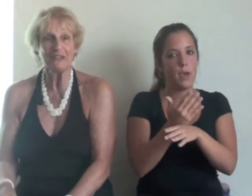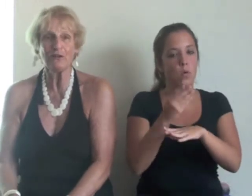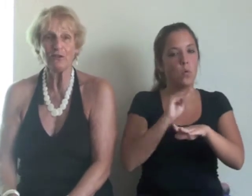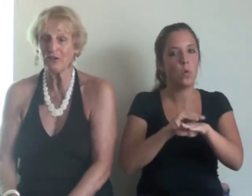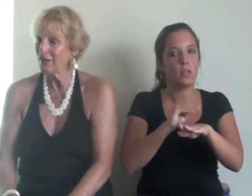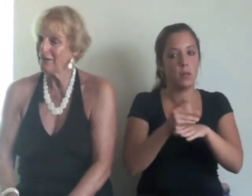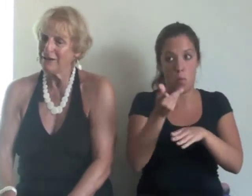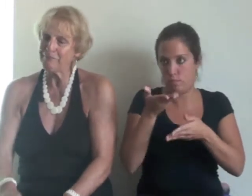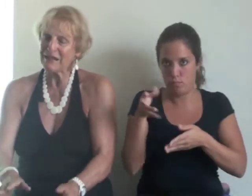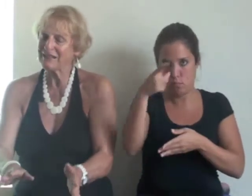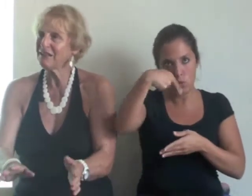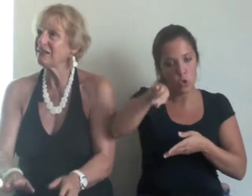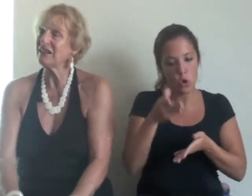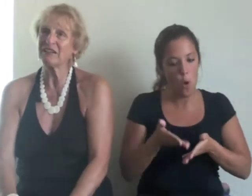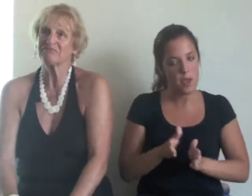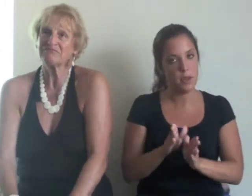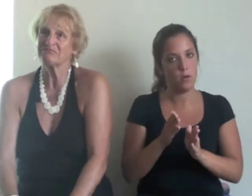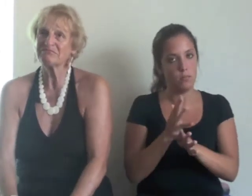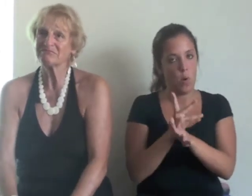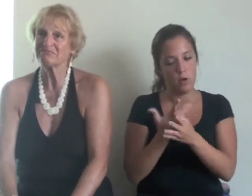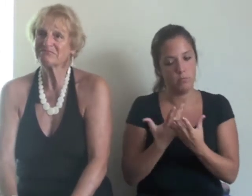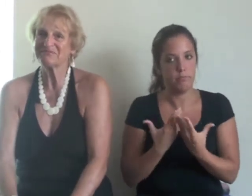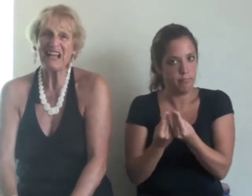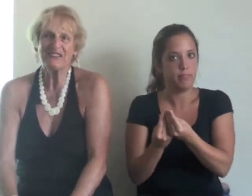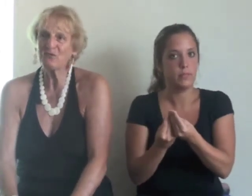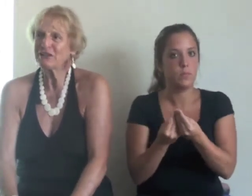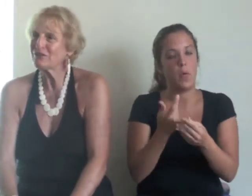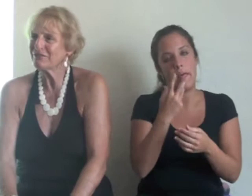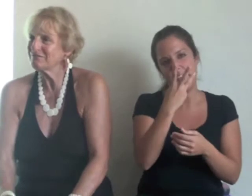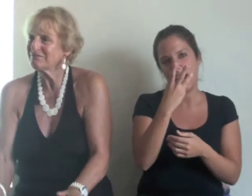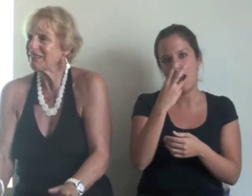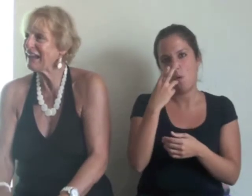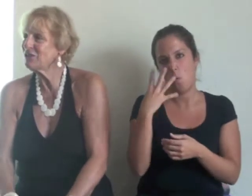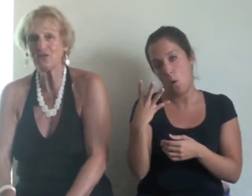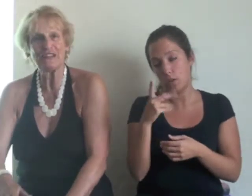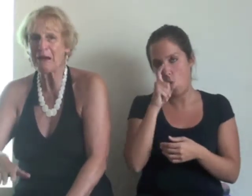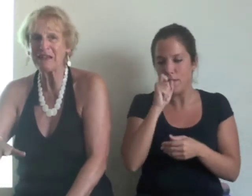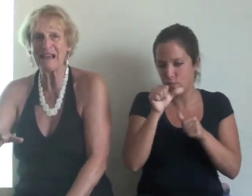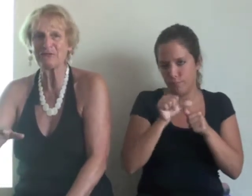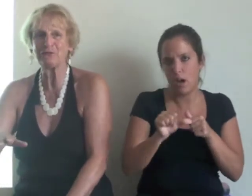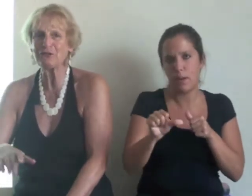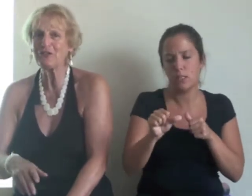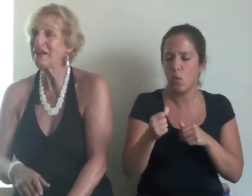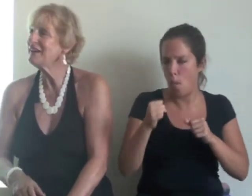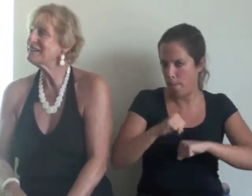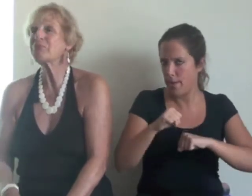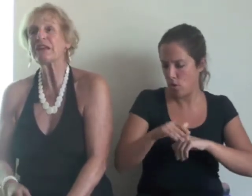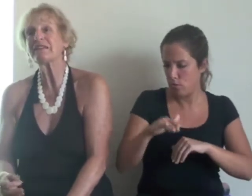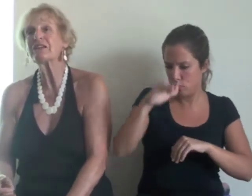hijos, a partir de 3, 4 años y ya más adultos, se puede hacer